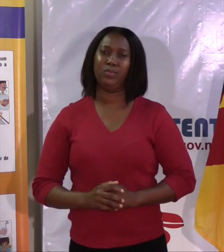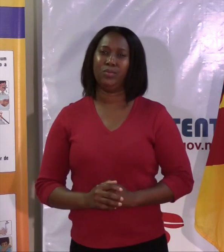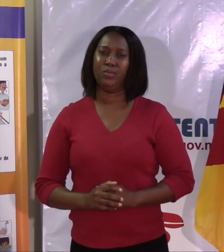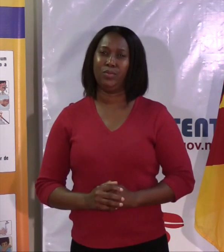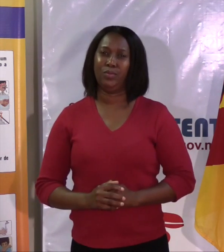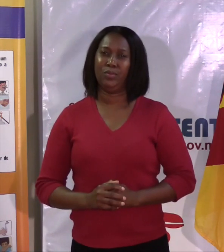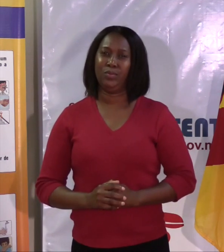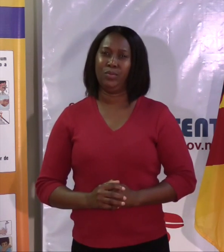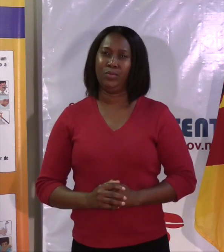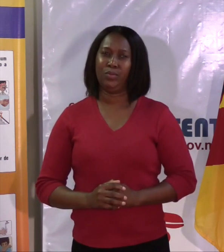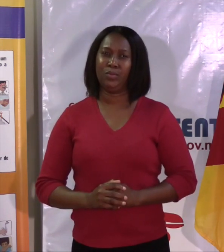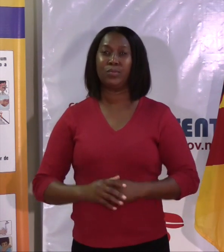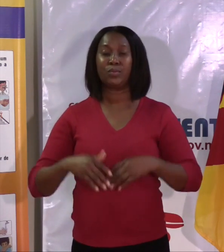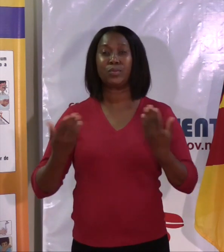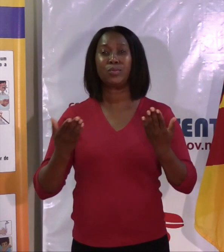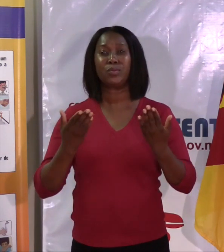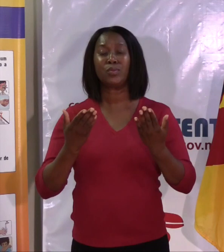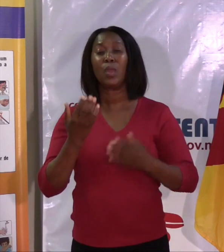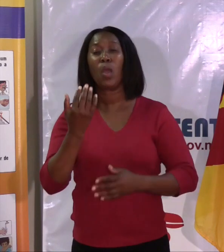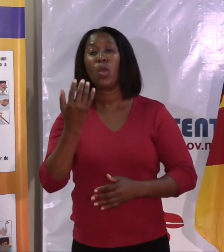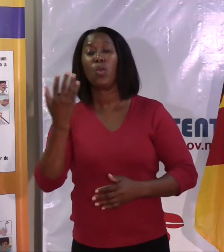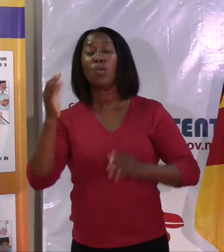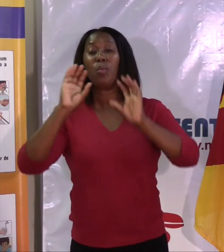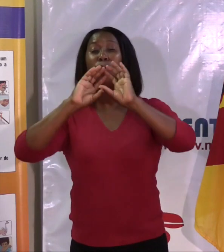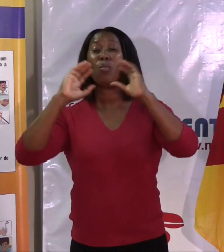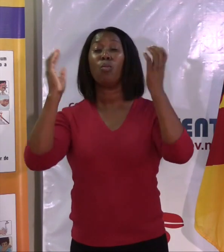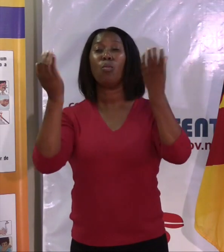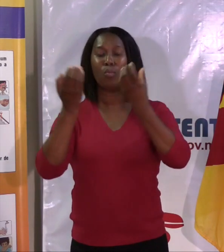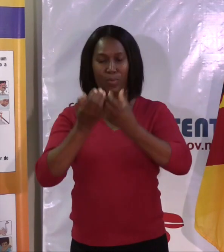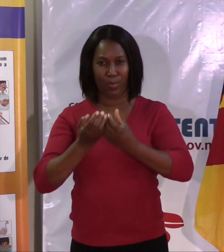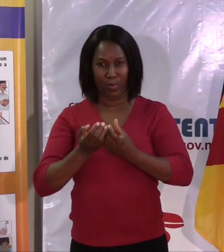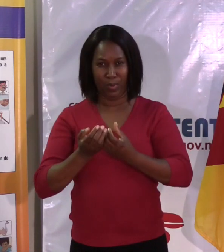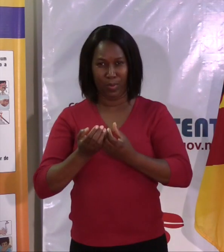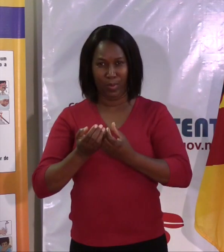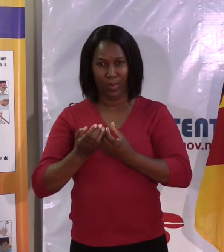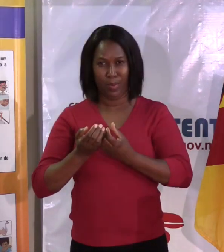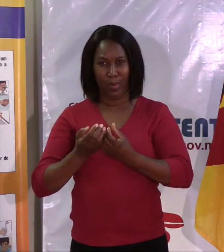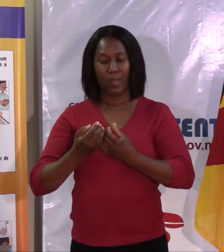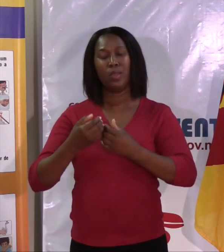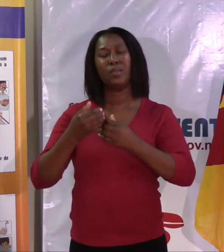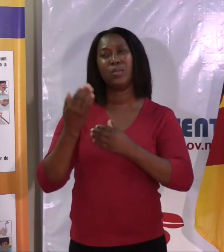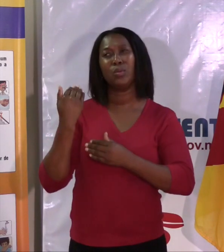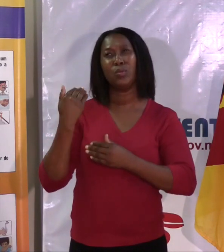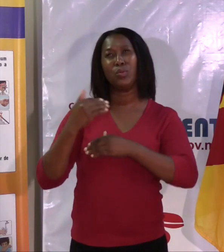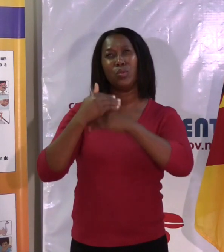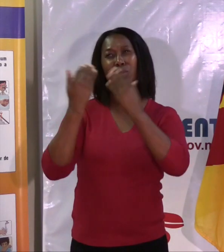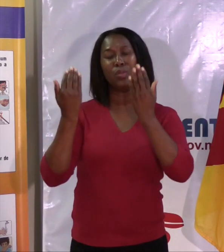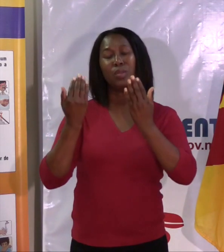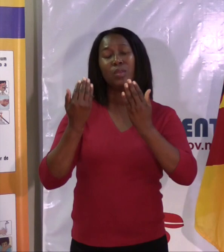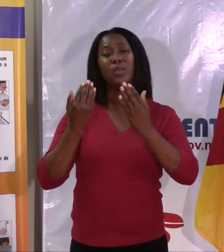Em termos estatísticos, a nível global, até dia 28 de março de 2020, foi registrado